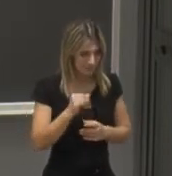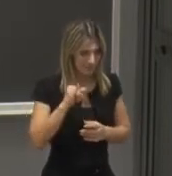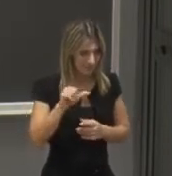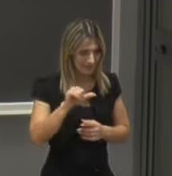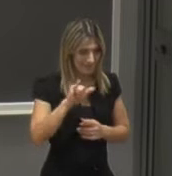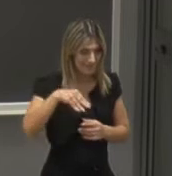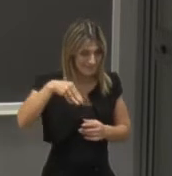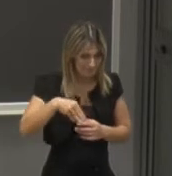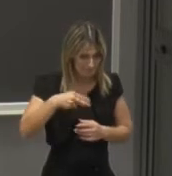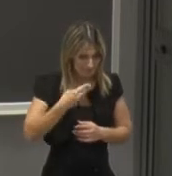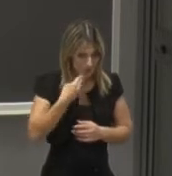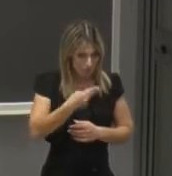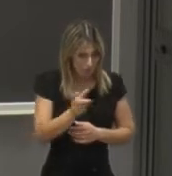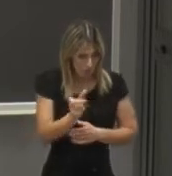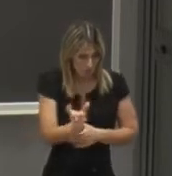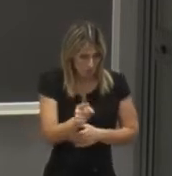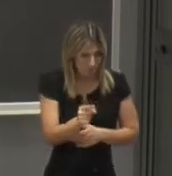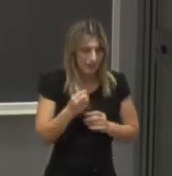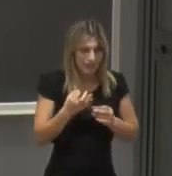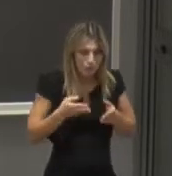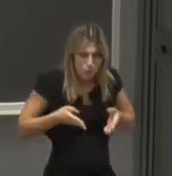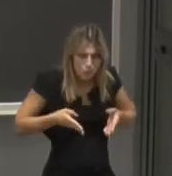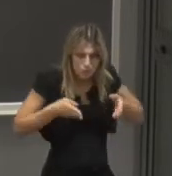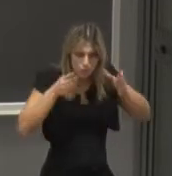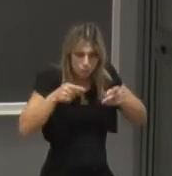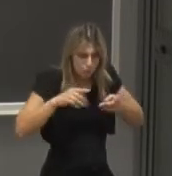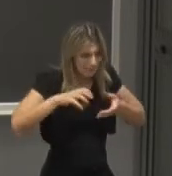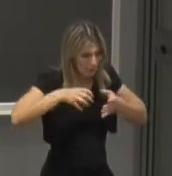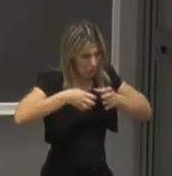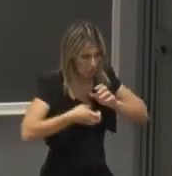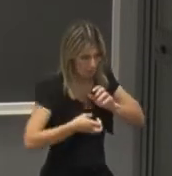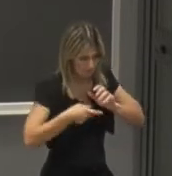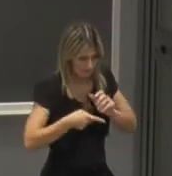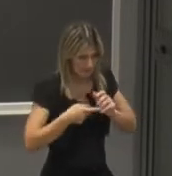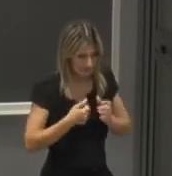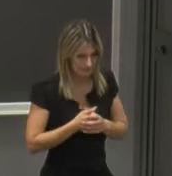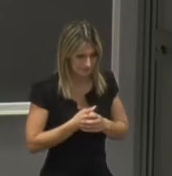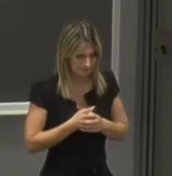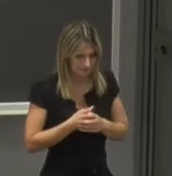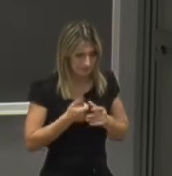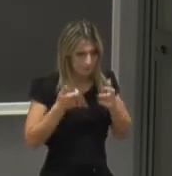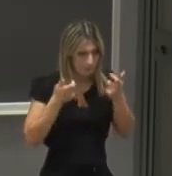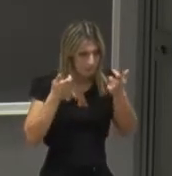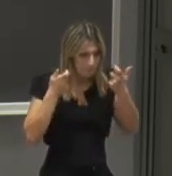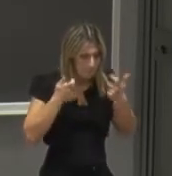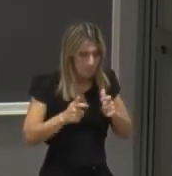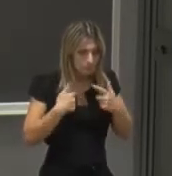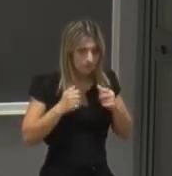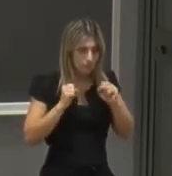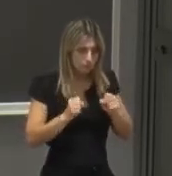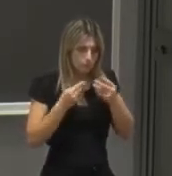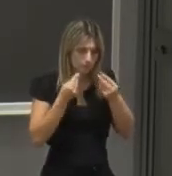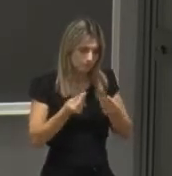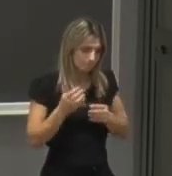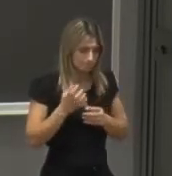dal nome è una struttura complessa perché potremmo